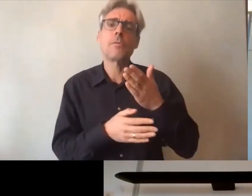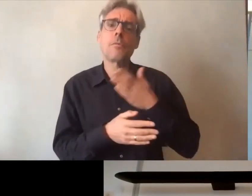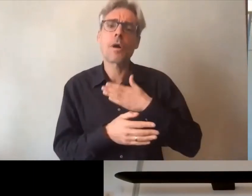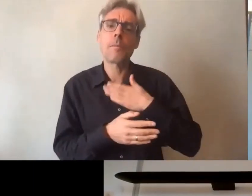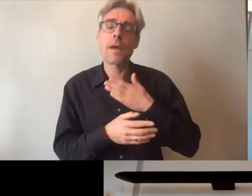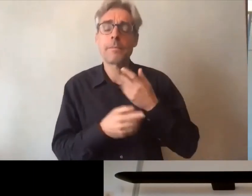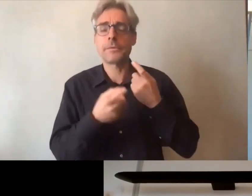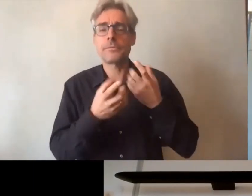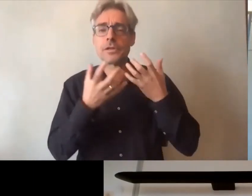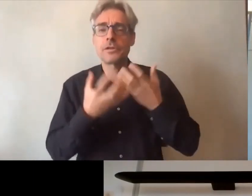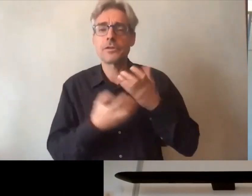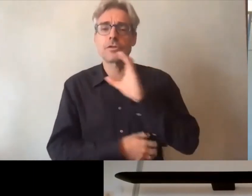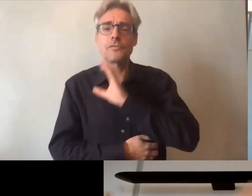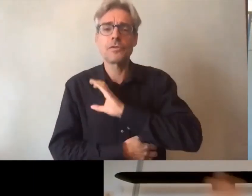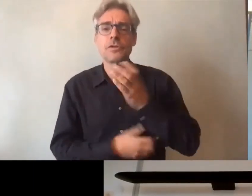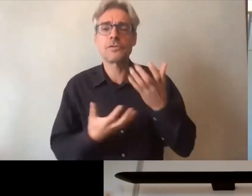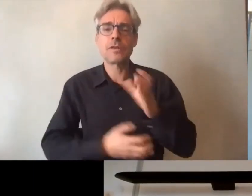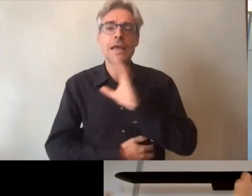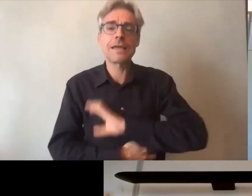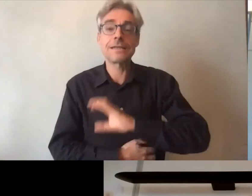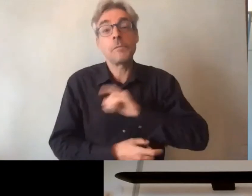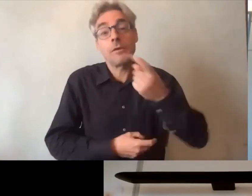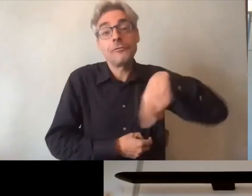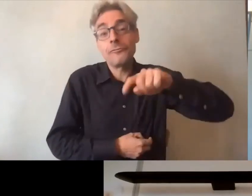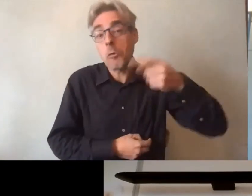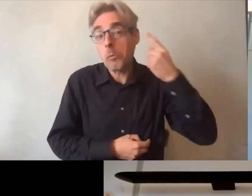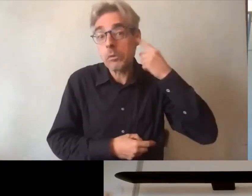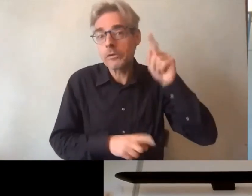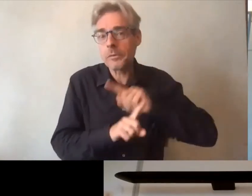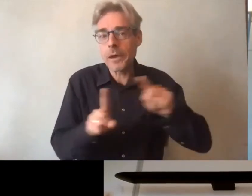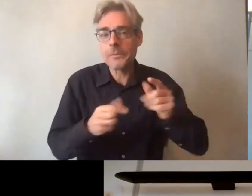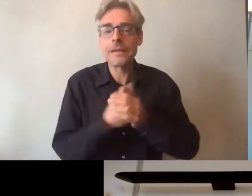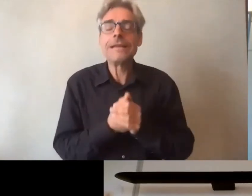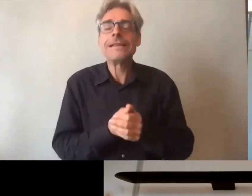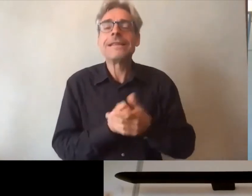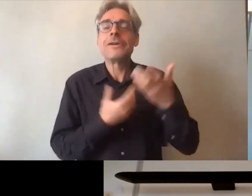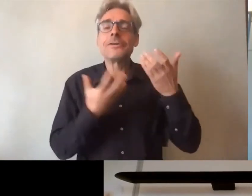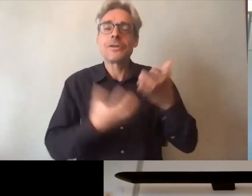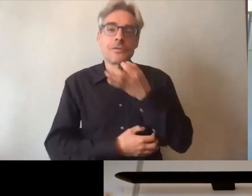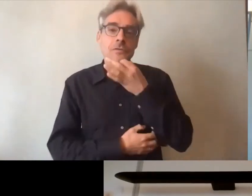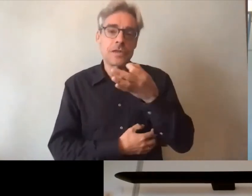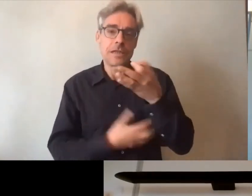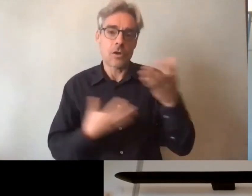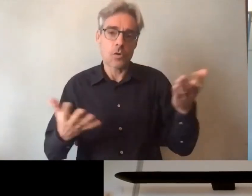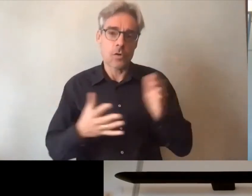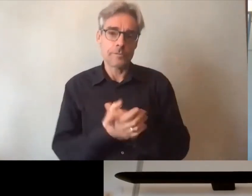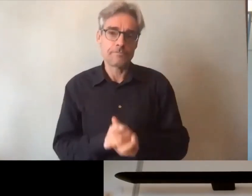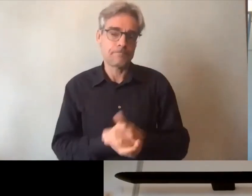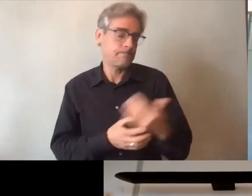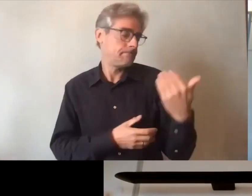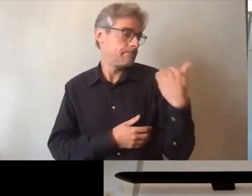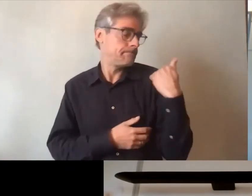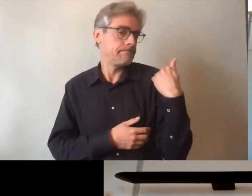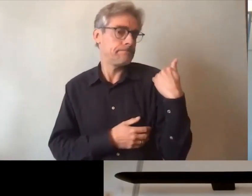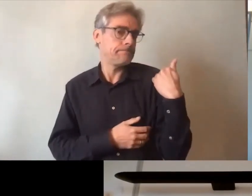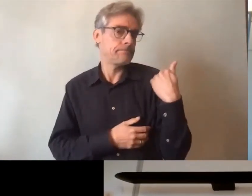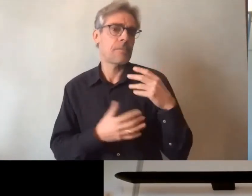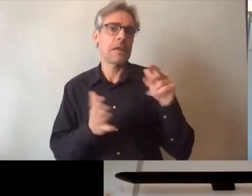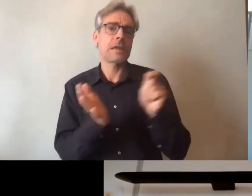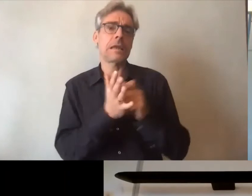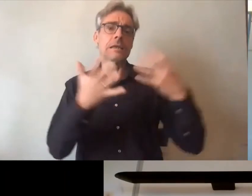'entendiez rien j'avais entrepris de vous dire que je viens de terminer le 19